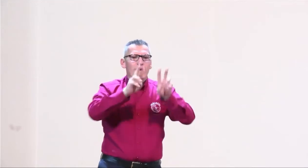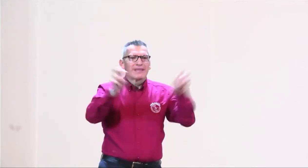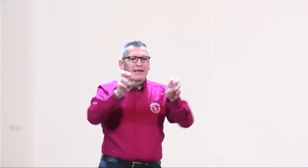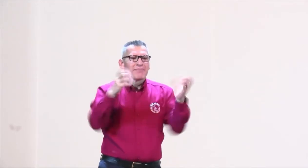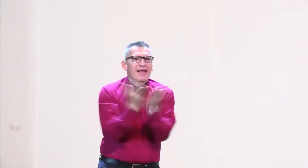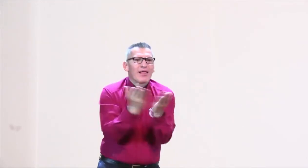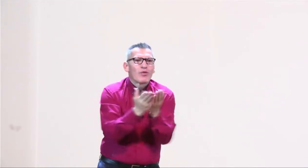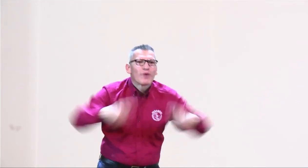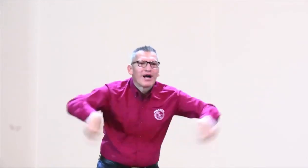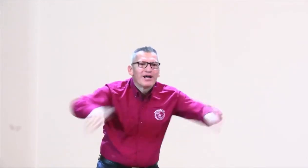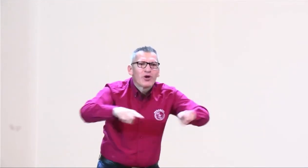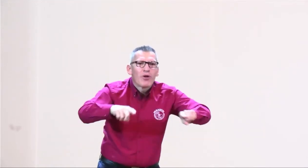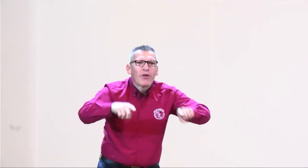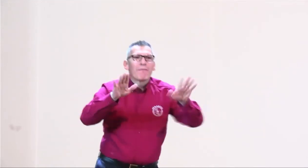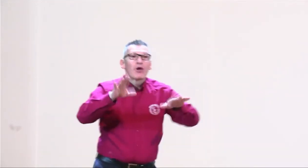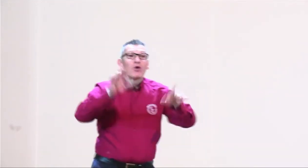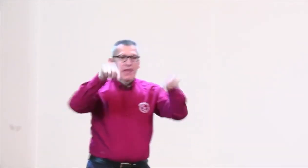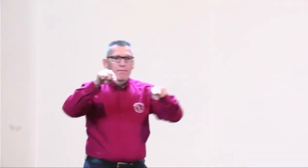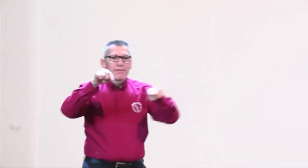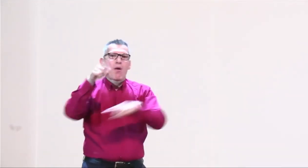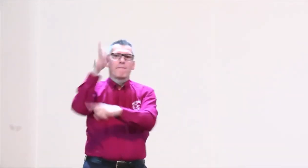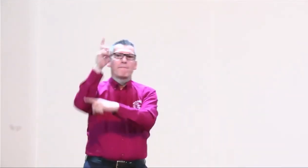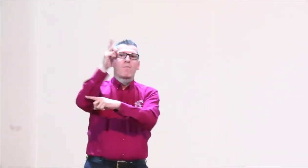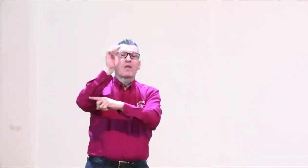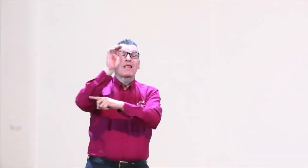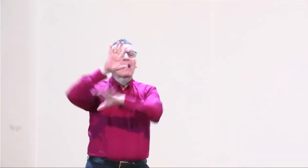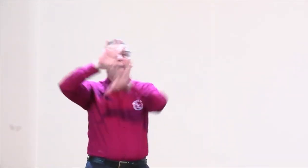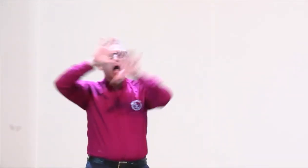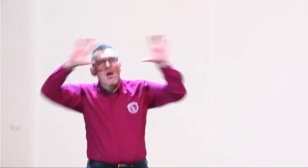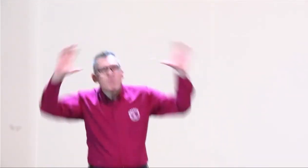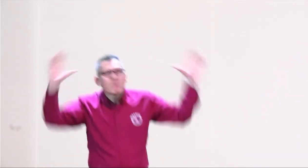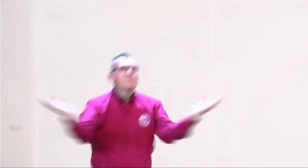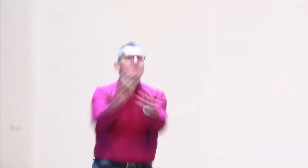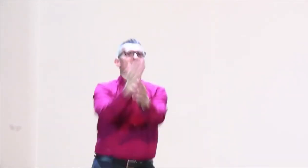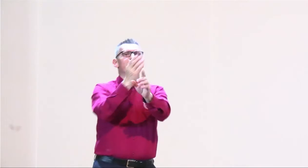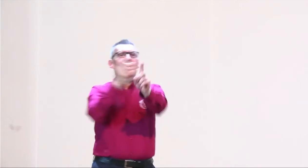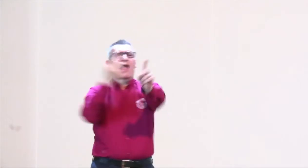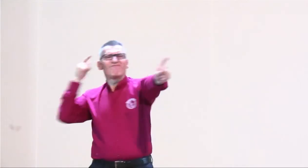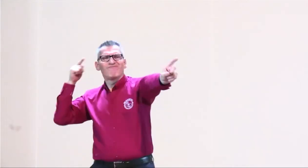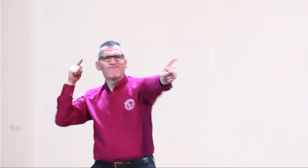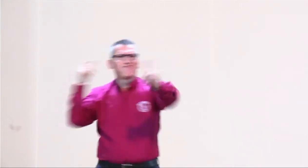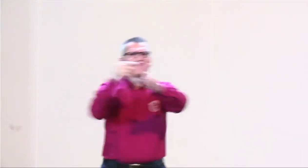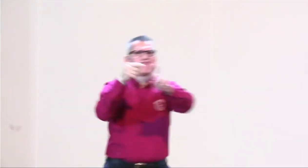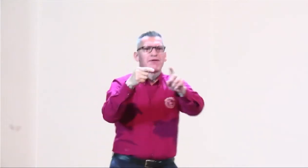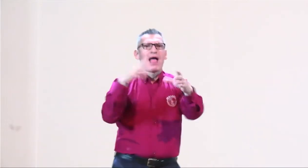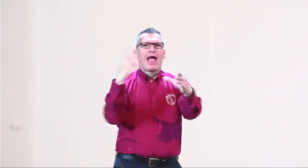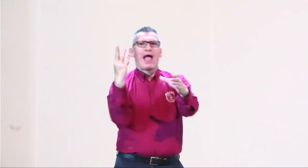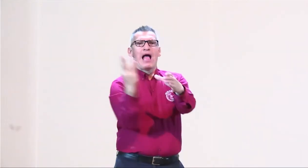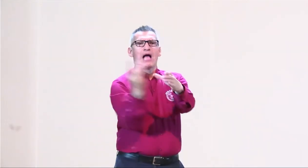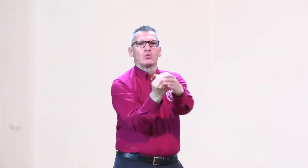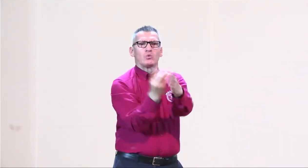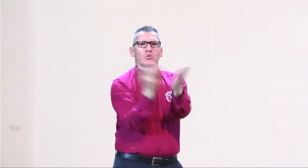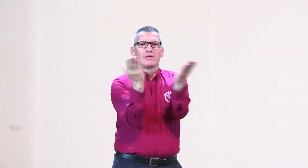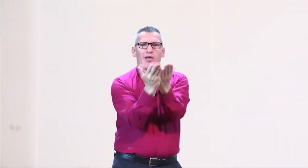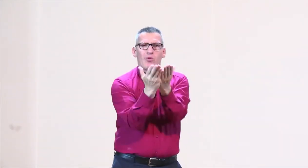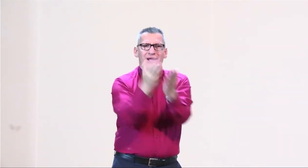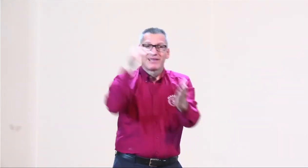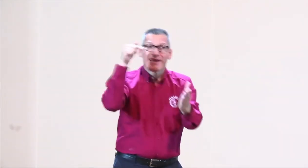Unidos. ¿Cómo es ese desarrollo y cuál es el enfoque que se busca de la educación para los niños y niñas sordas?